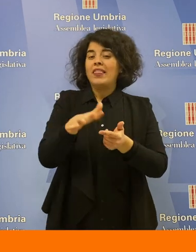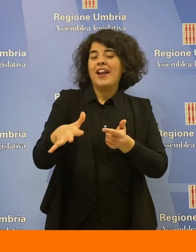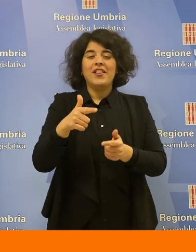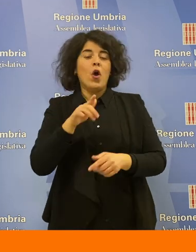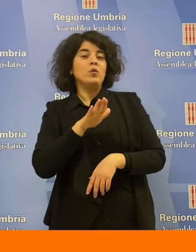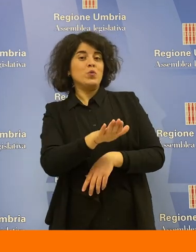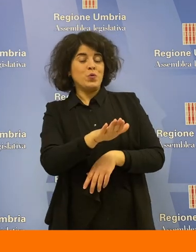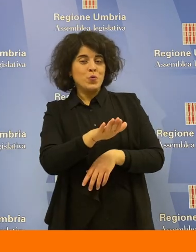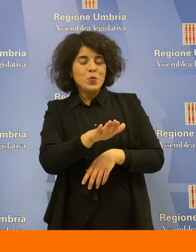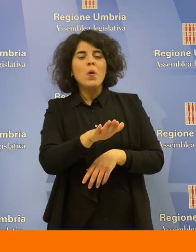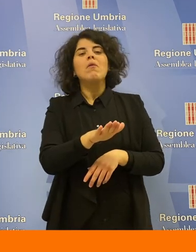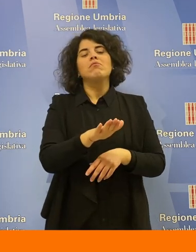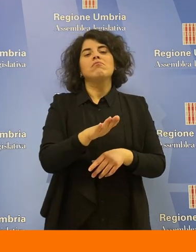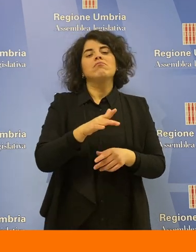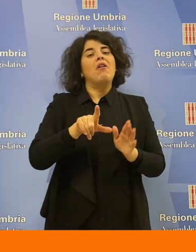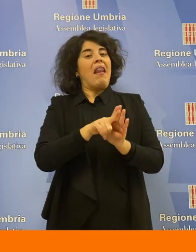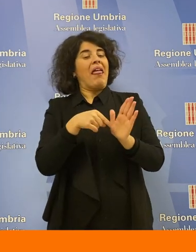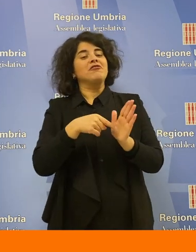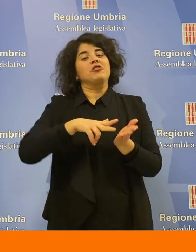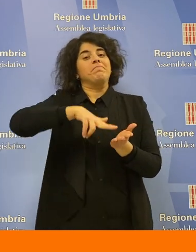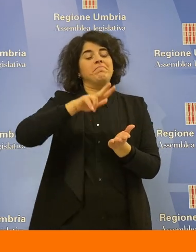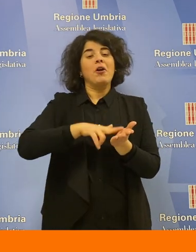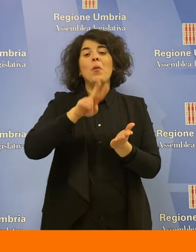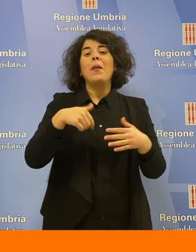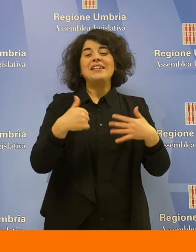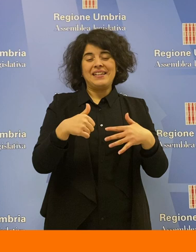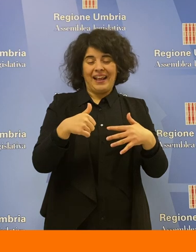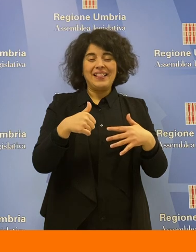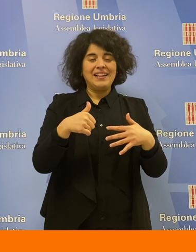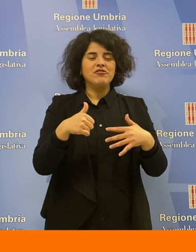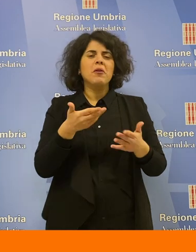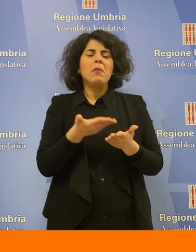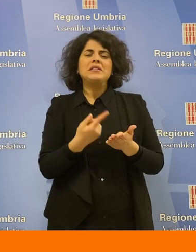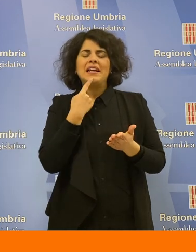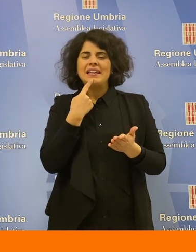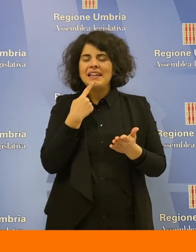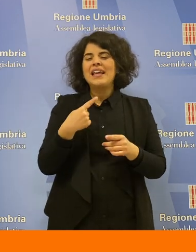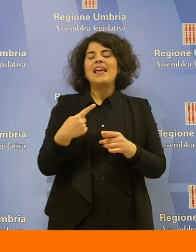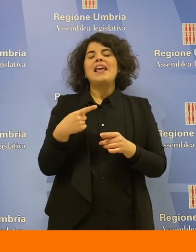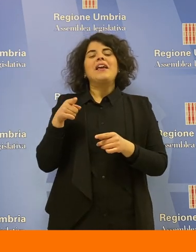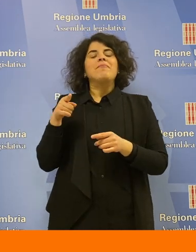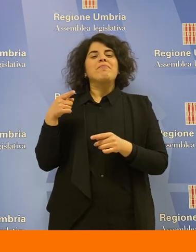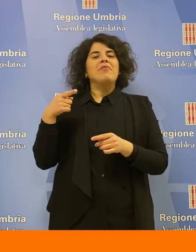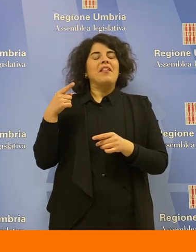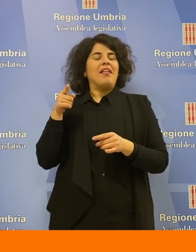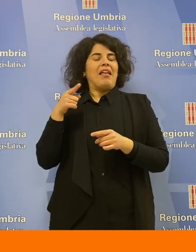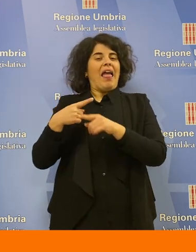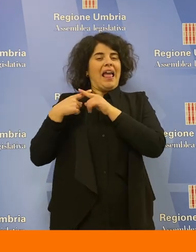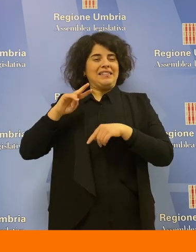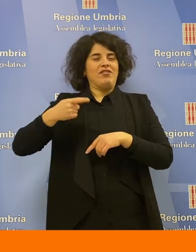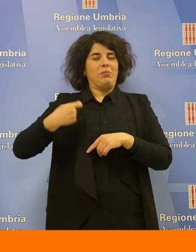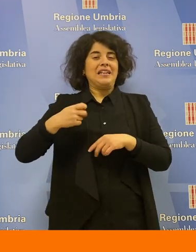di derivazione a favore dei territori che li ospitano, approvata nel 2016 dal Consiglio regionale su proposta dell'allora